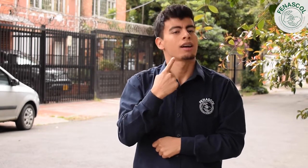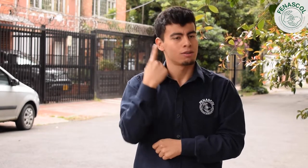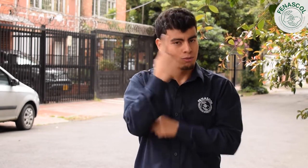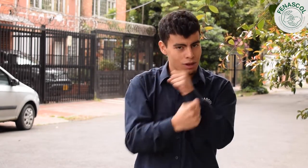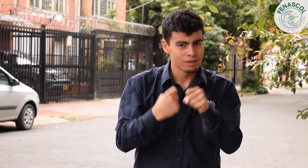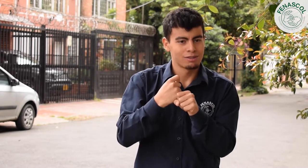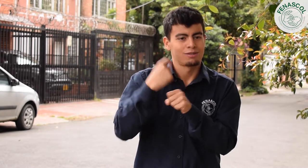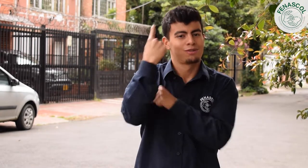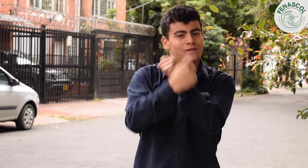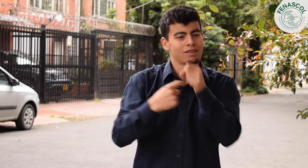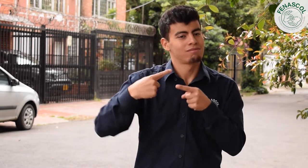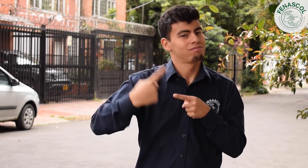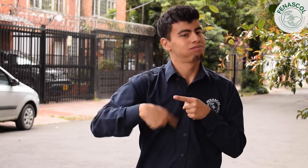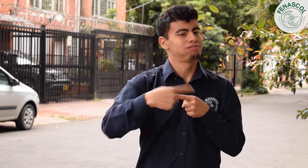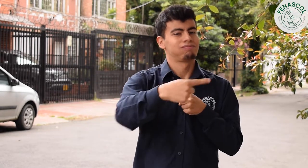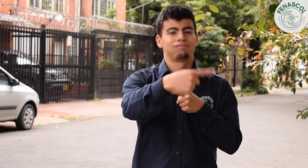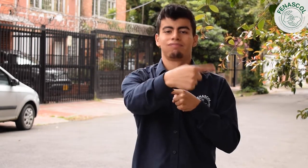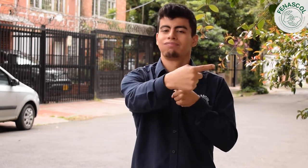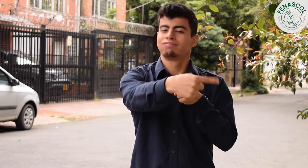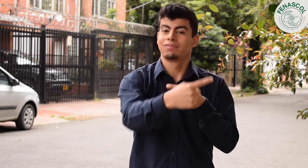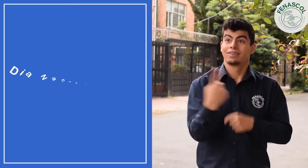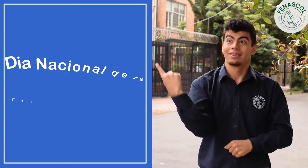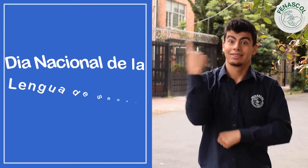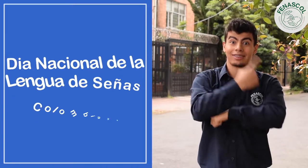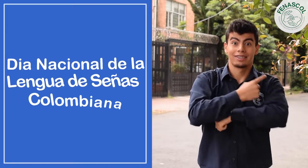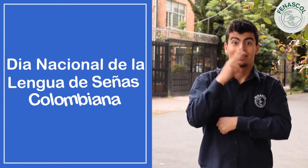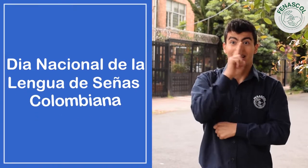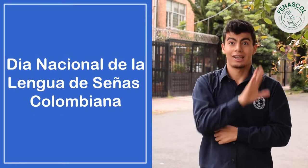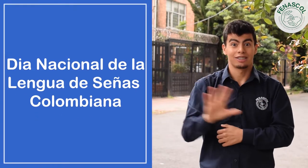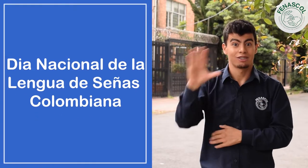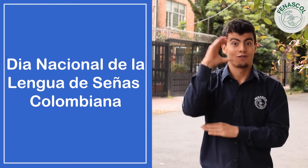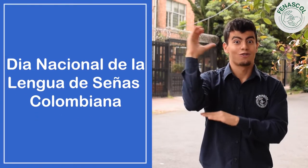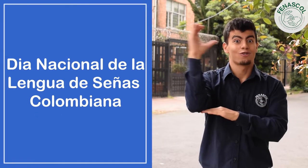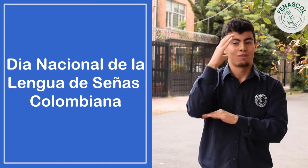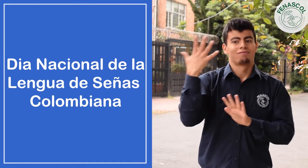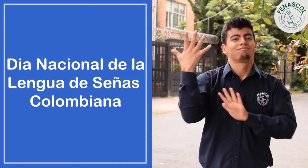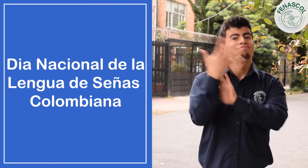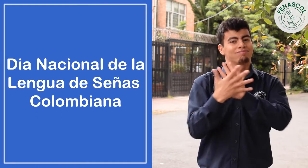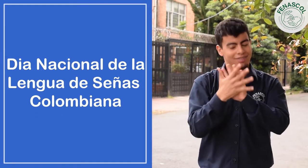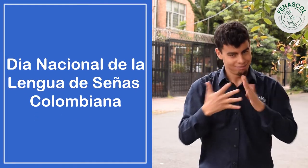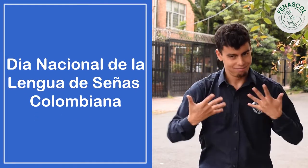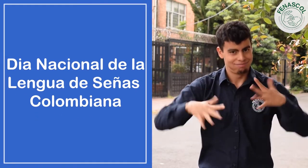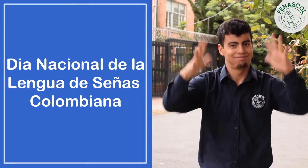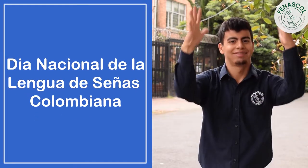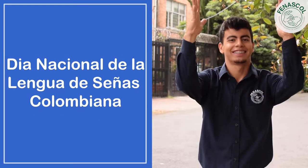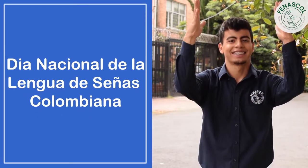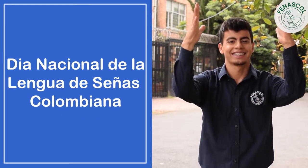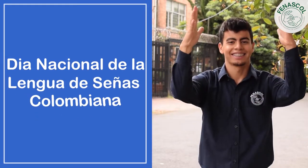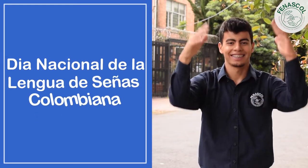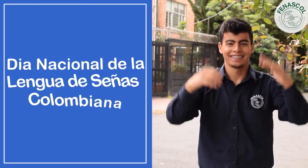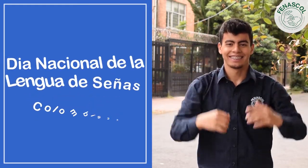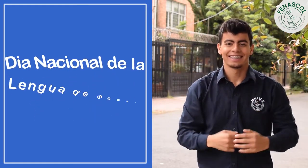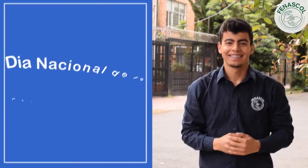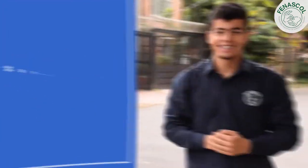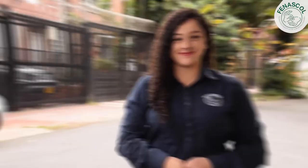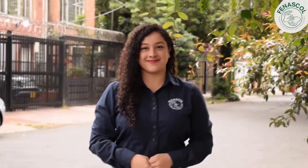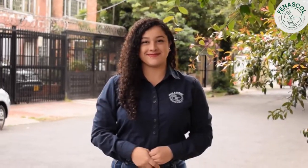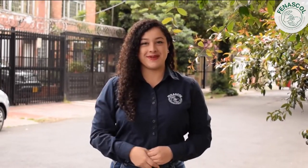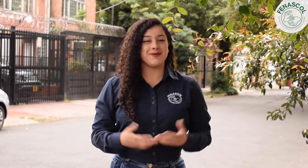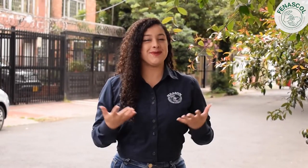personas sordas del país. Esta fecha, el 23 de septiembre, es un motivo de celebración cada año.